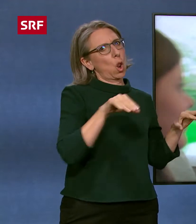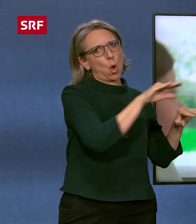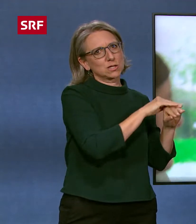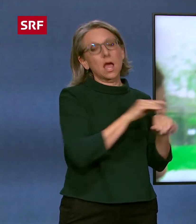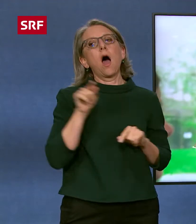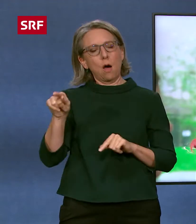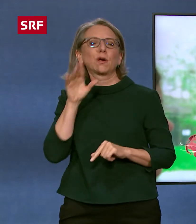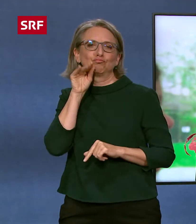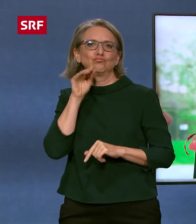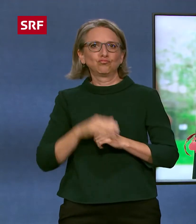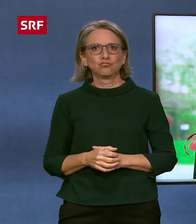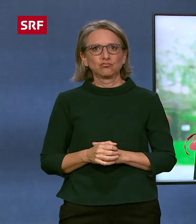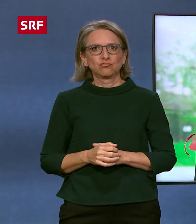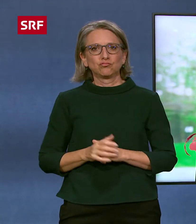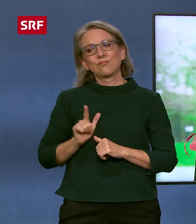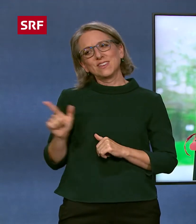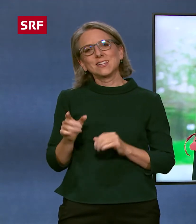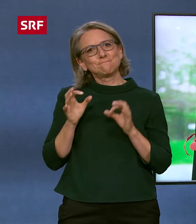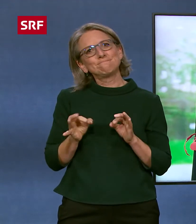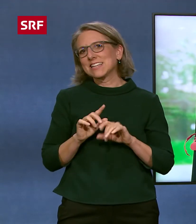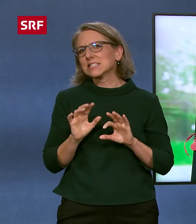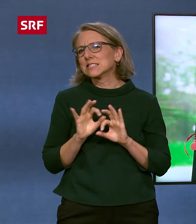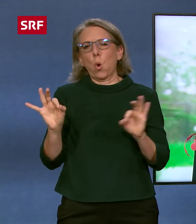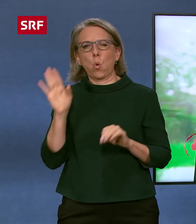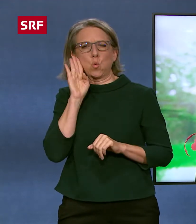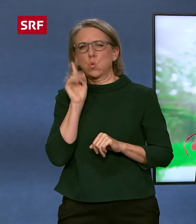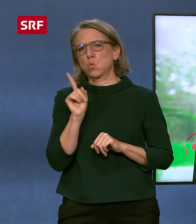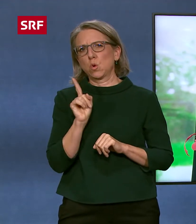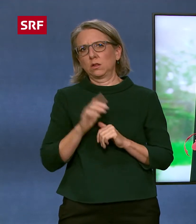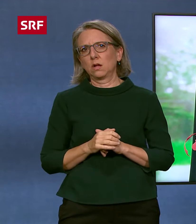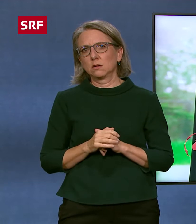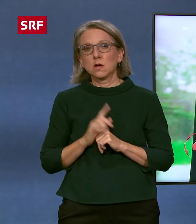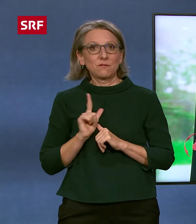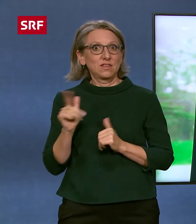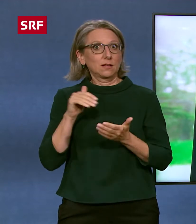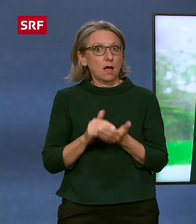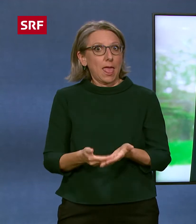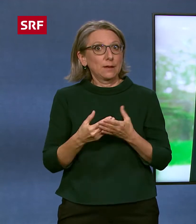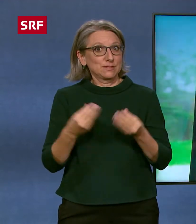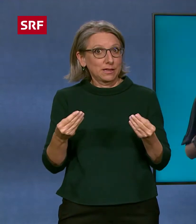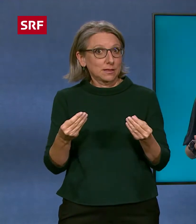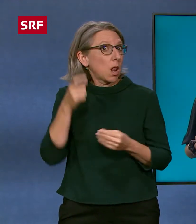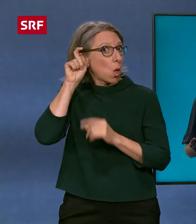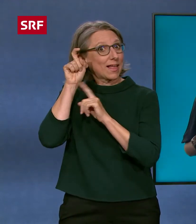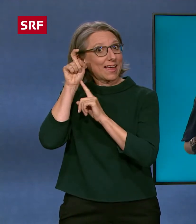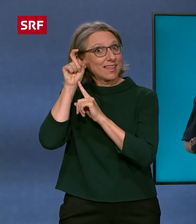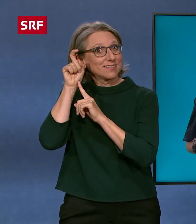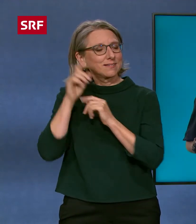hören wir nicht so gut. Wir haben dann Hilfsmittel, also das Hörgerät. Wie das genau mit dieser Gebärdensprache